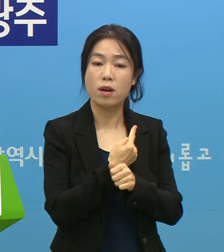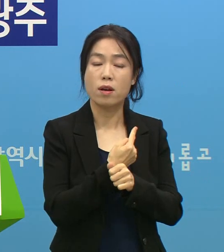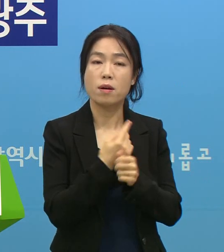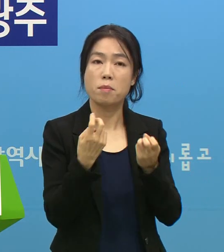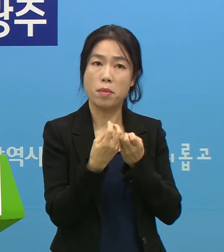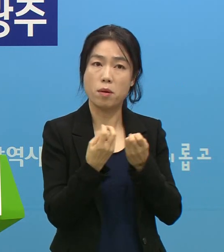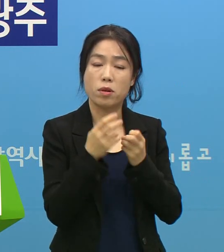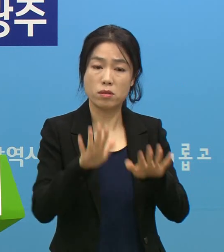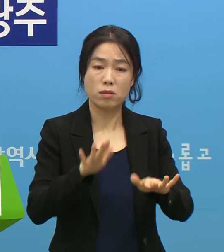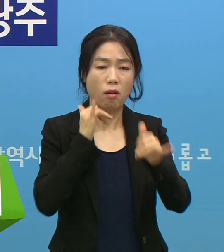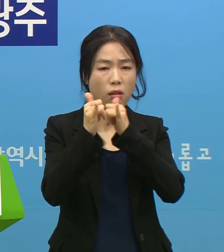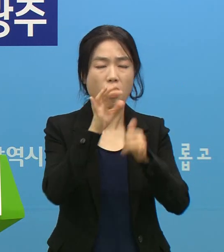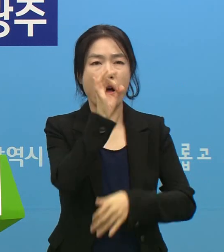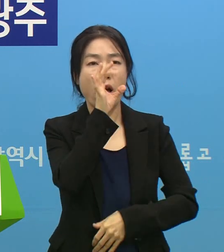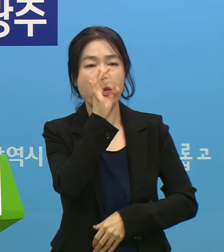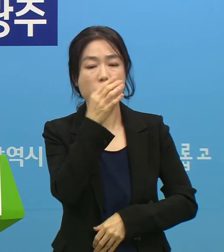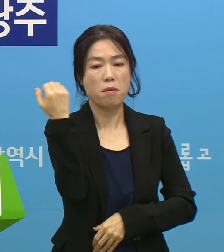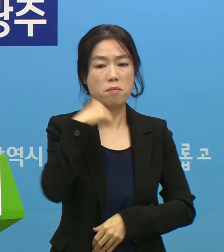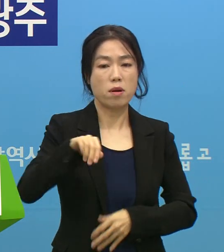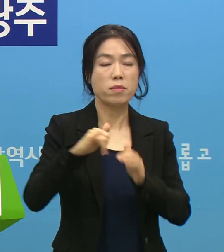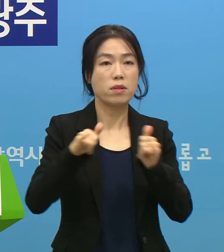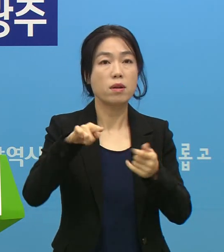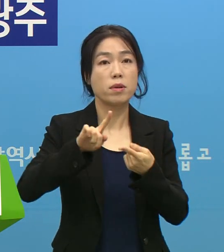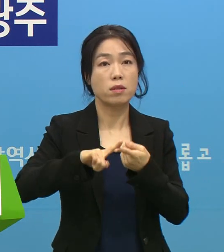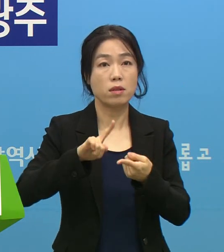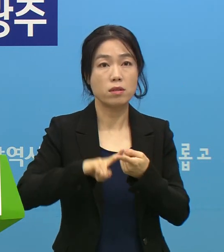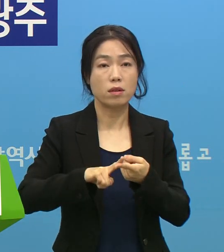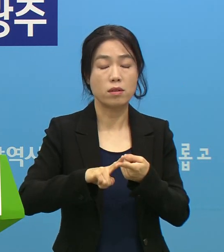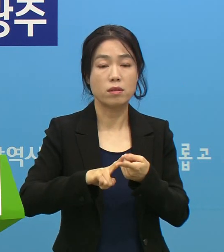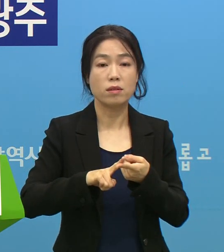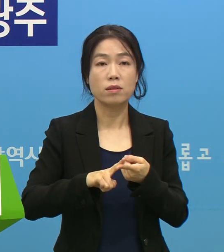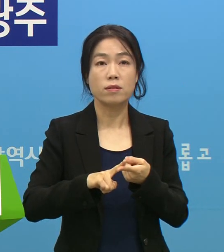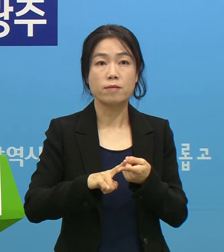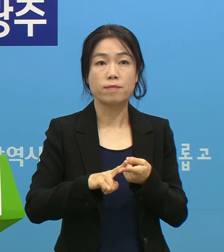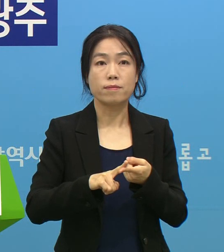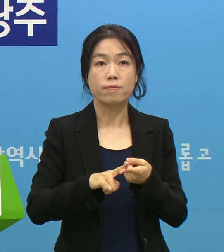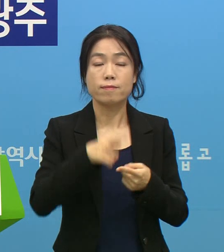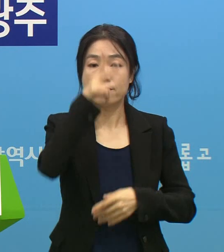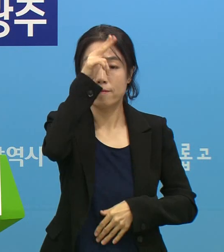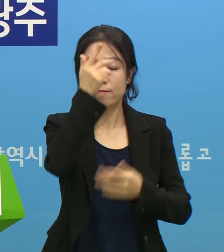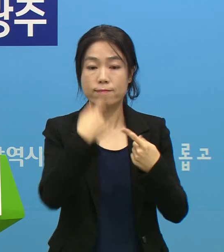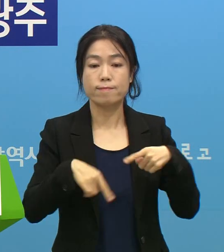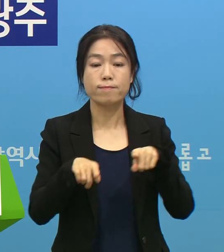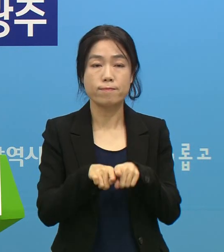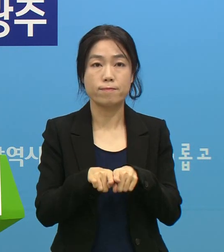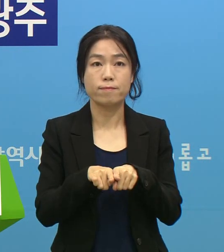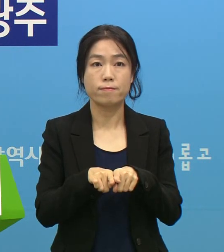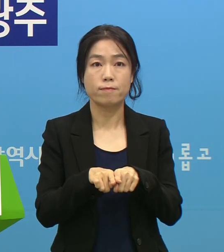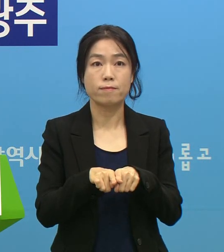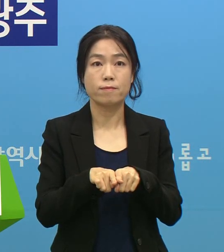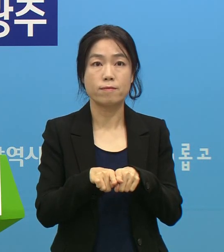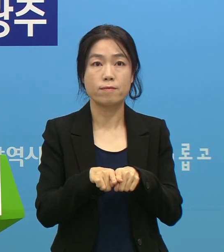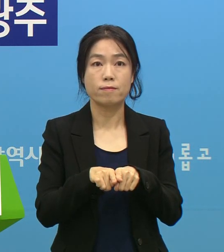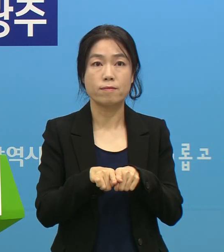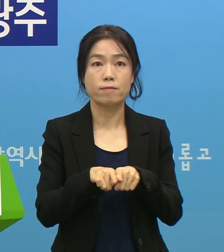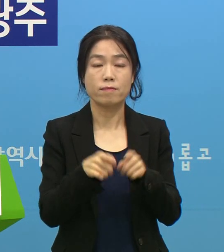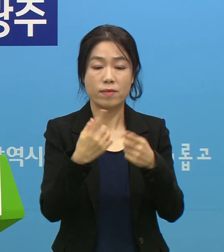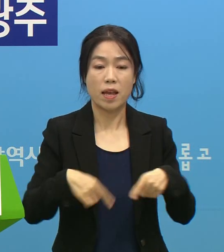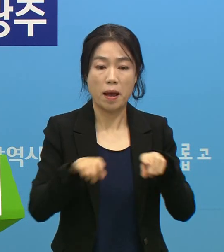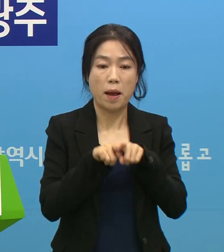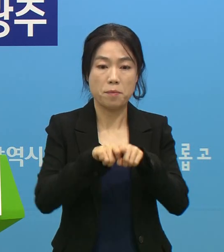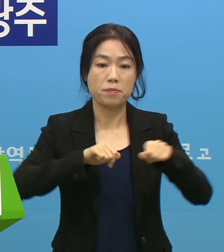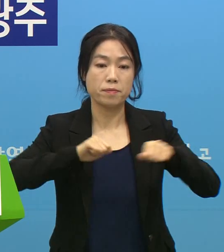아직도 연락이 잘 안 되고 거부하는 그 사람에 대해서는 사람들에 대해서는 경찰과 합동으로 공동 대응해